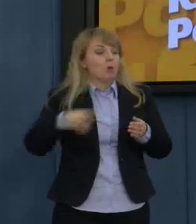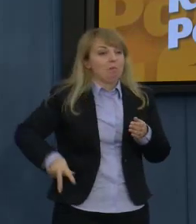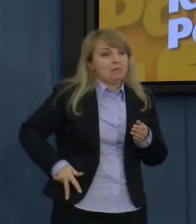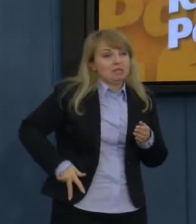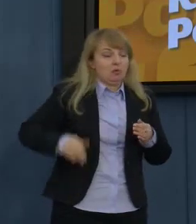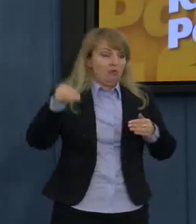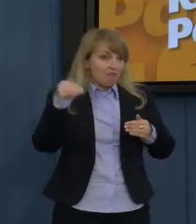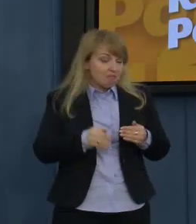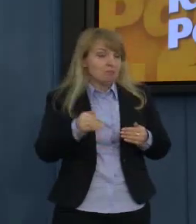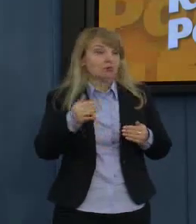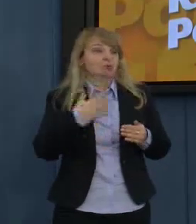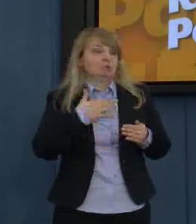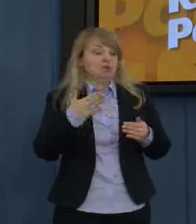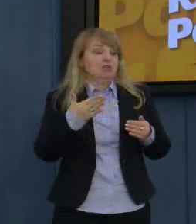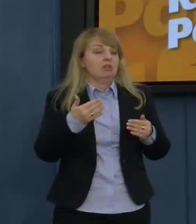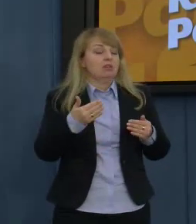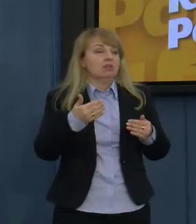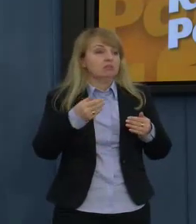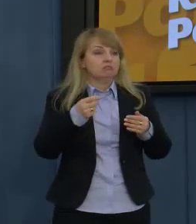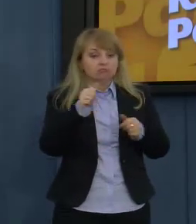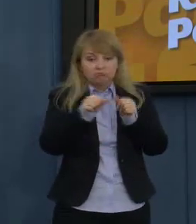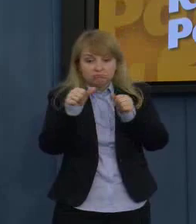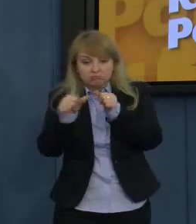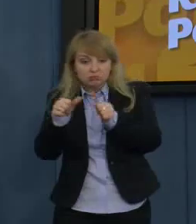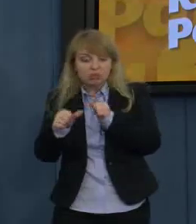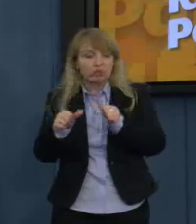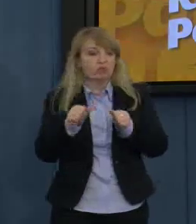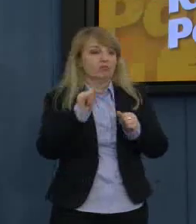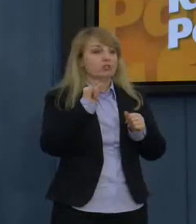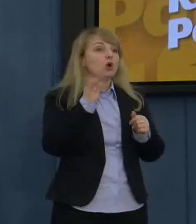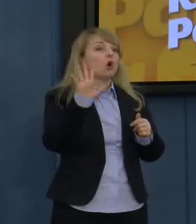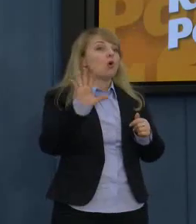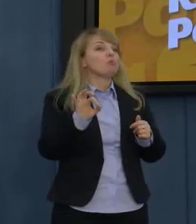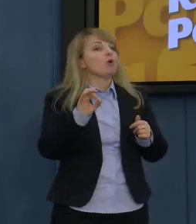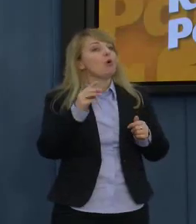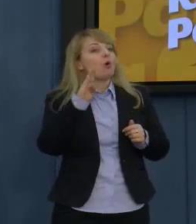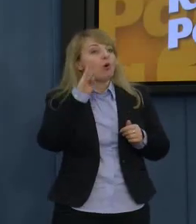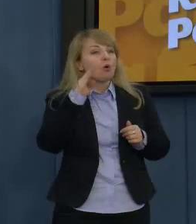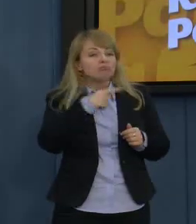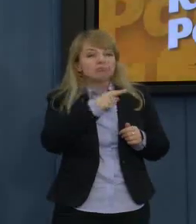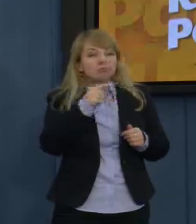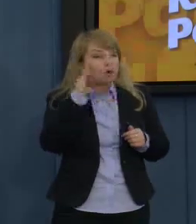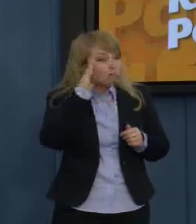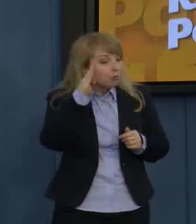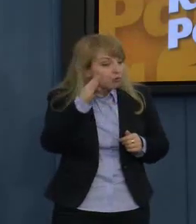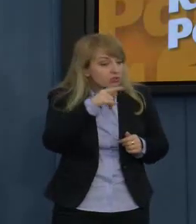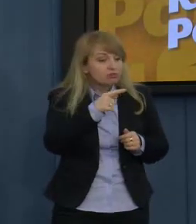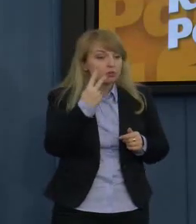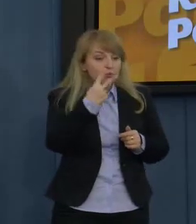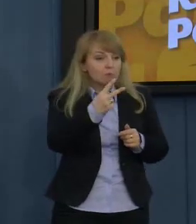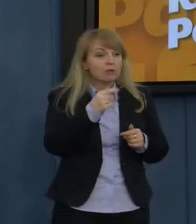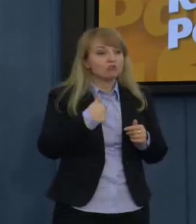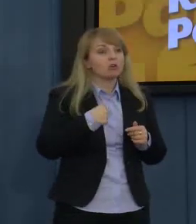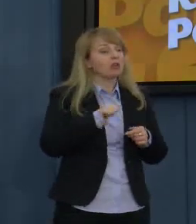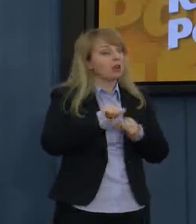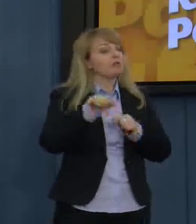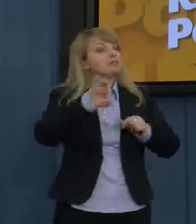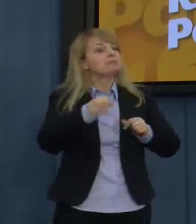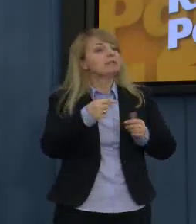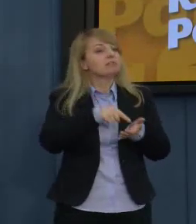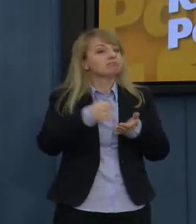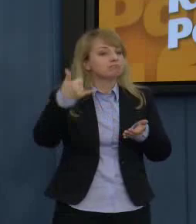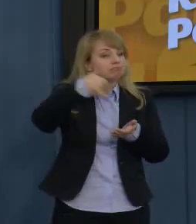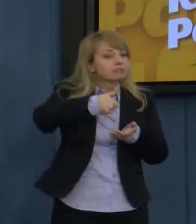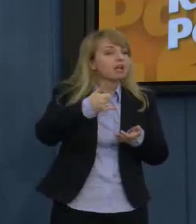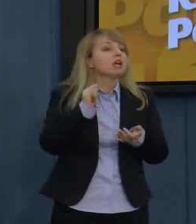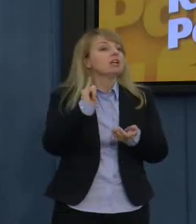założyć, że ta stacja benzynowa może oszukiwać na VAT-ie. No jest to kompletne kuriozum. Konkludując, ten projekt, po pierwsze, jest niesprawiedliwy,